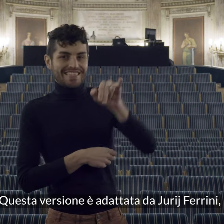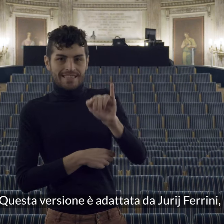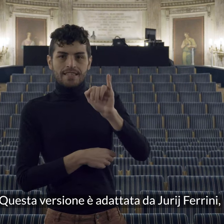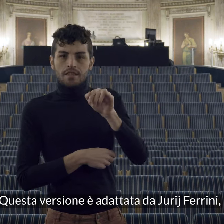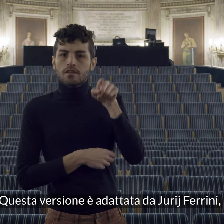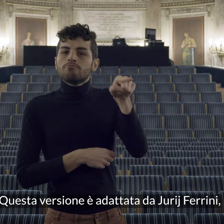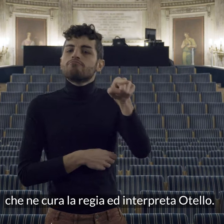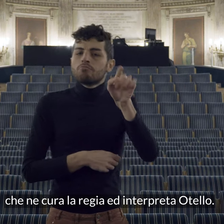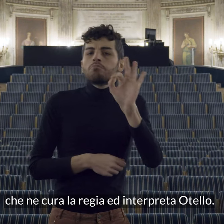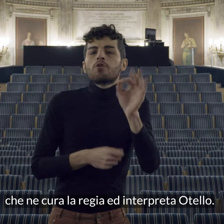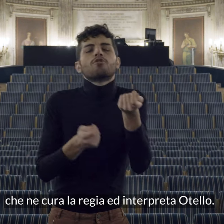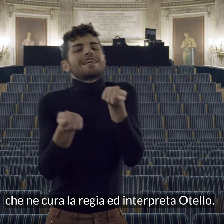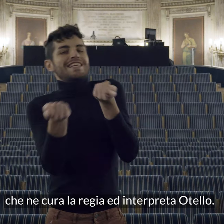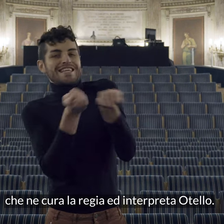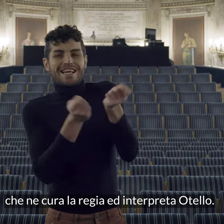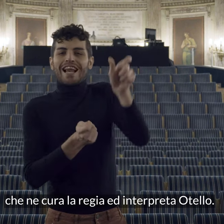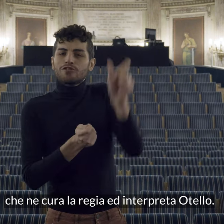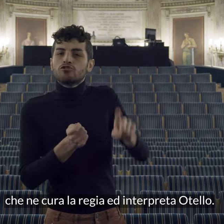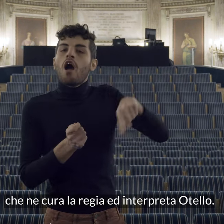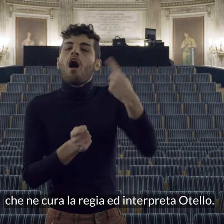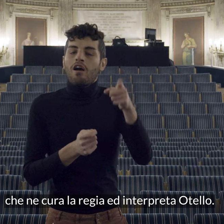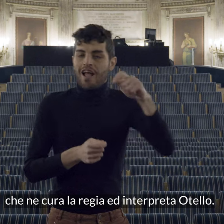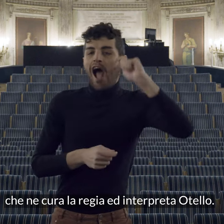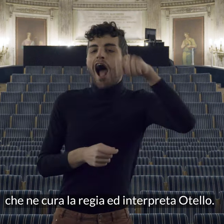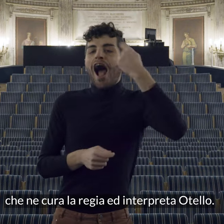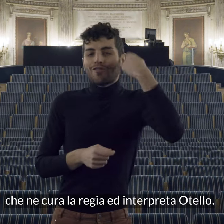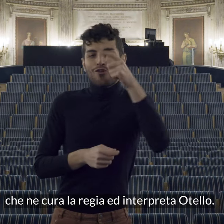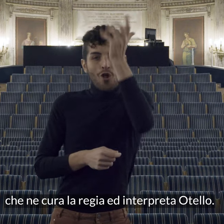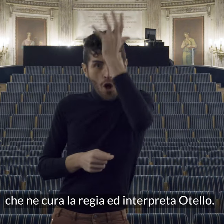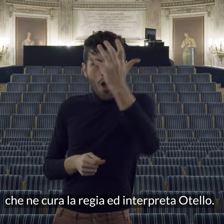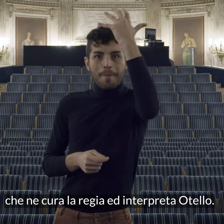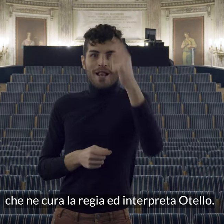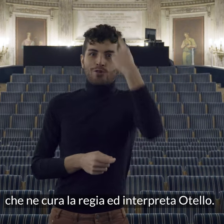che ne cura la regia ed interpreta otello